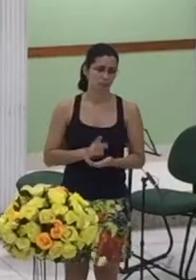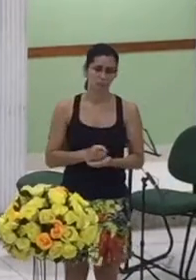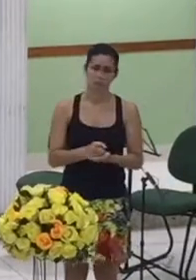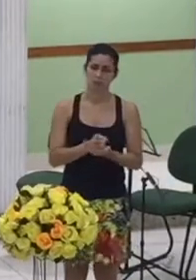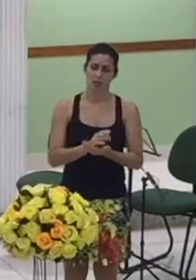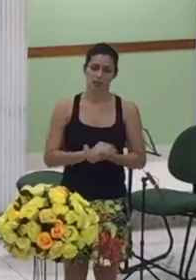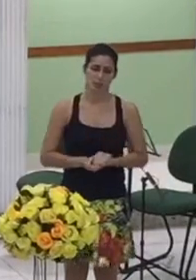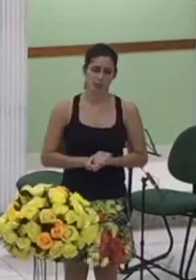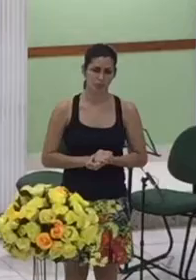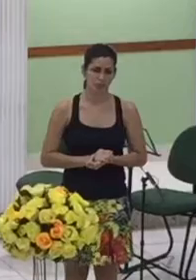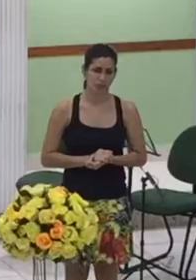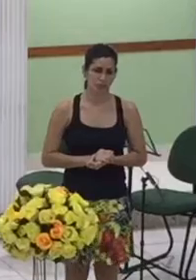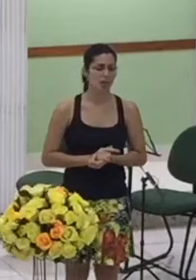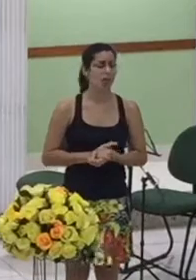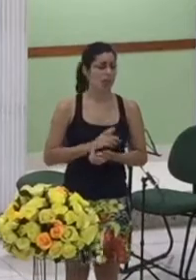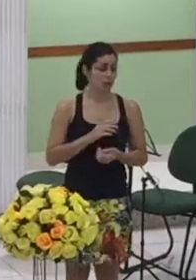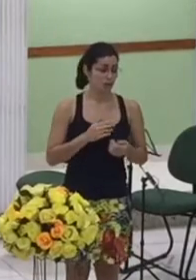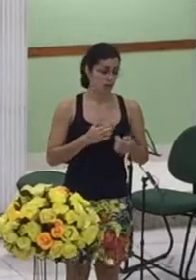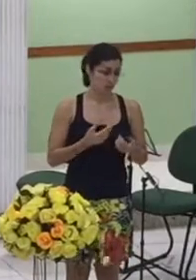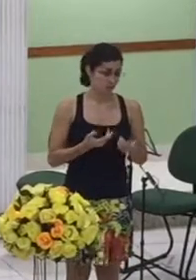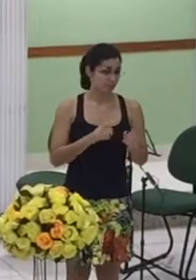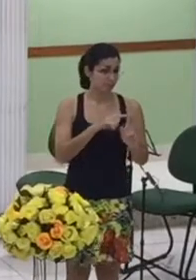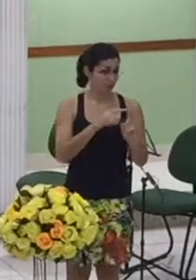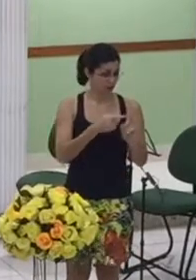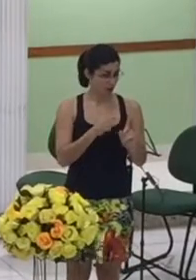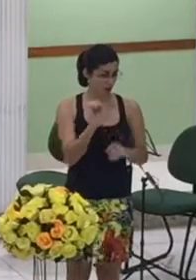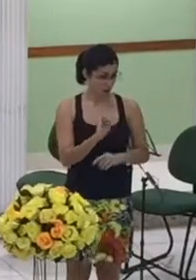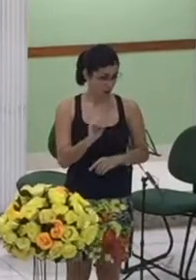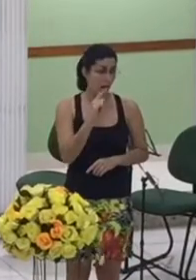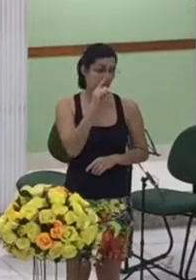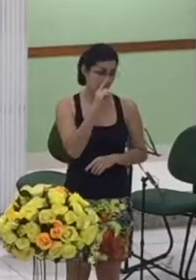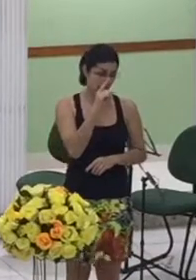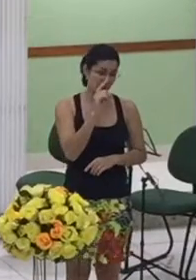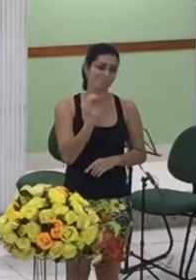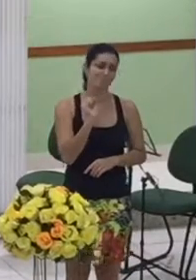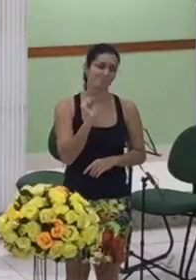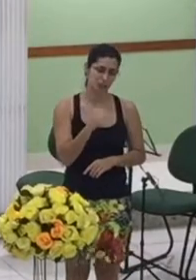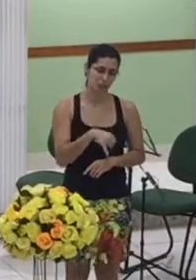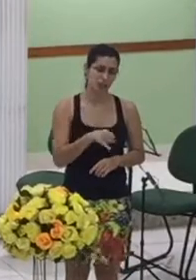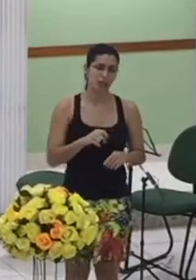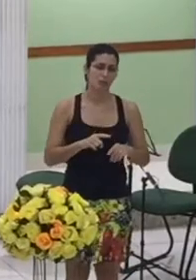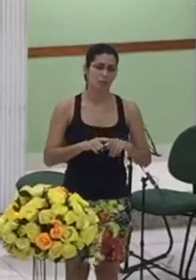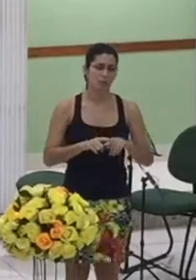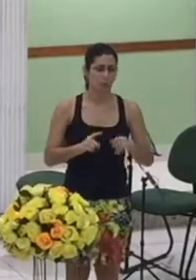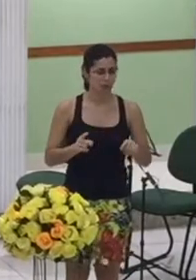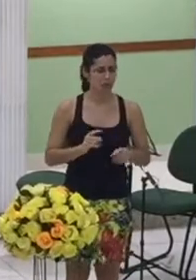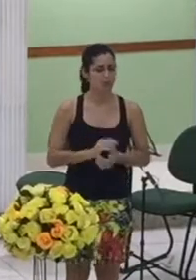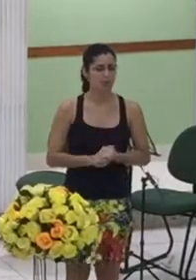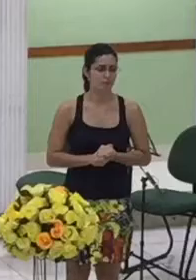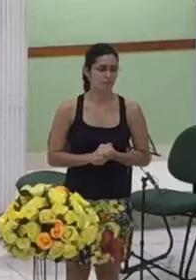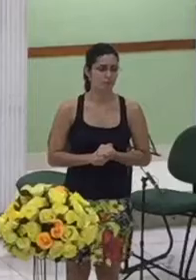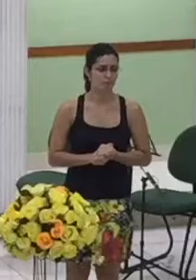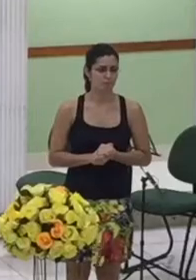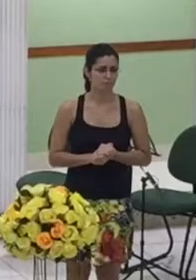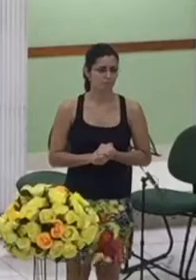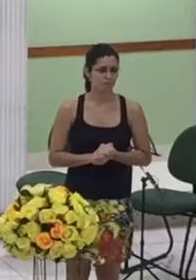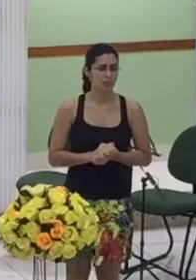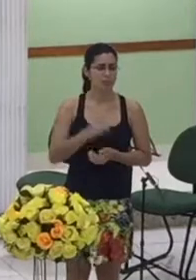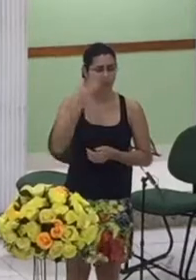riscos que ela poderia sofrer sabendo que estava cumprindo o plano de Deus em